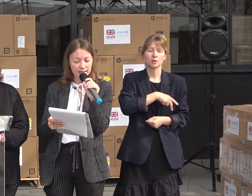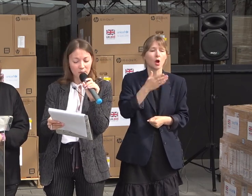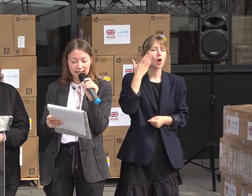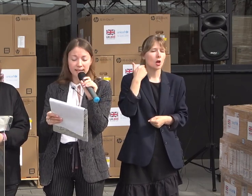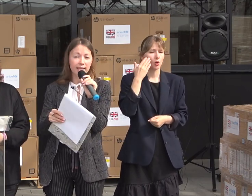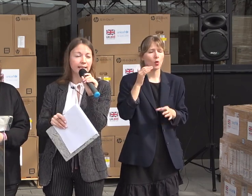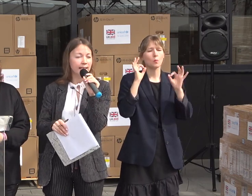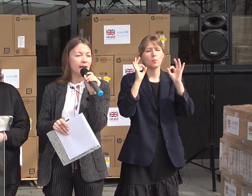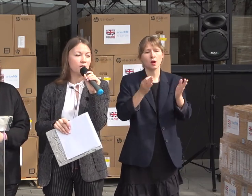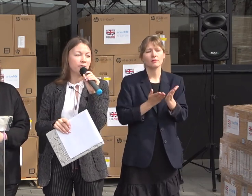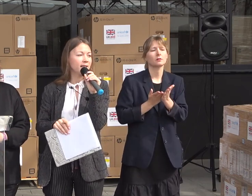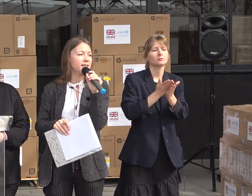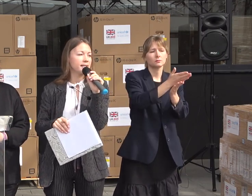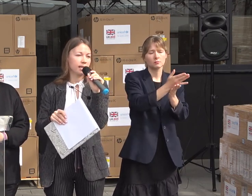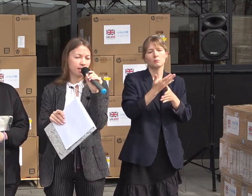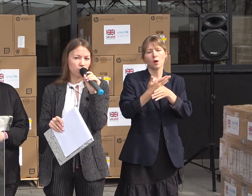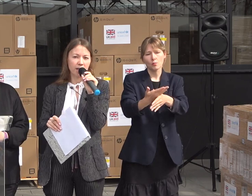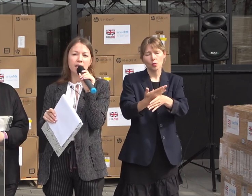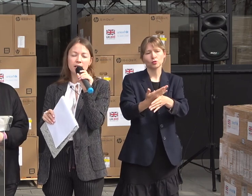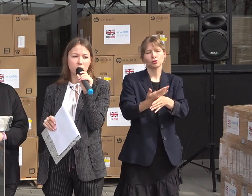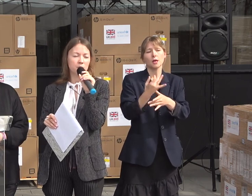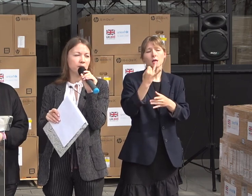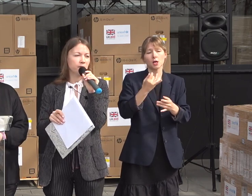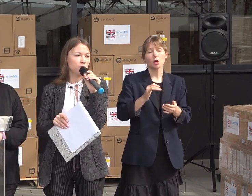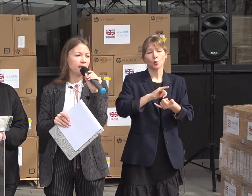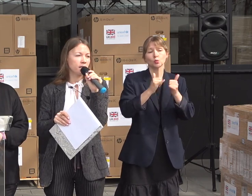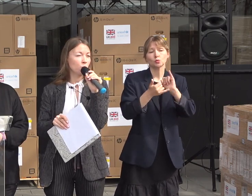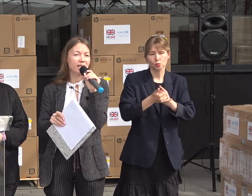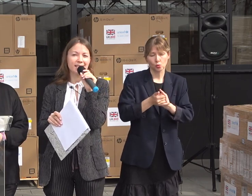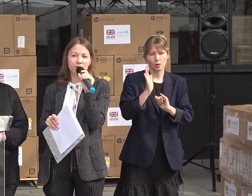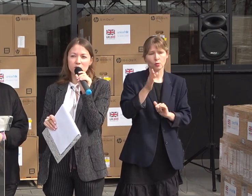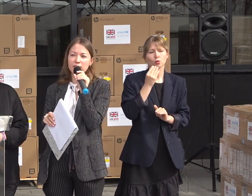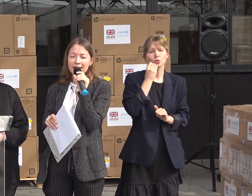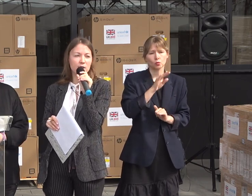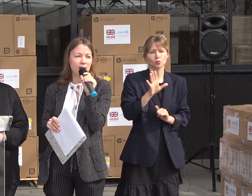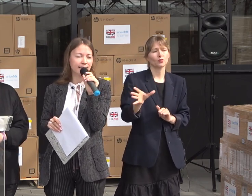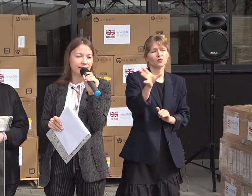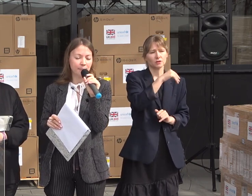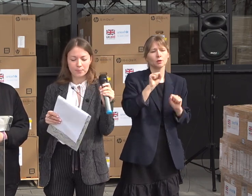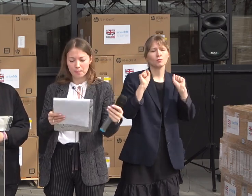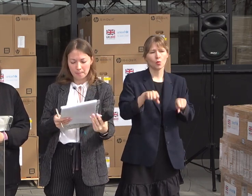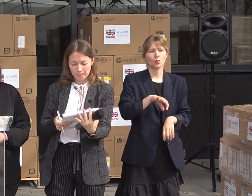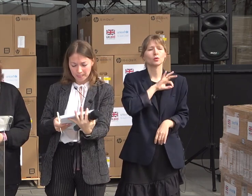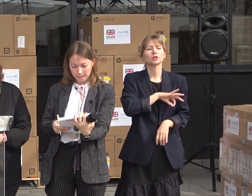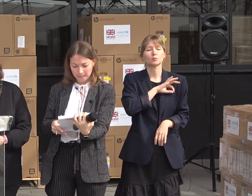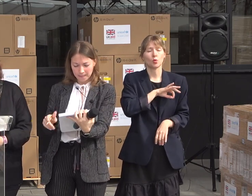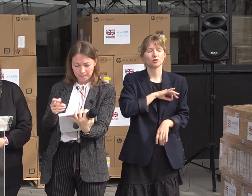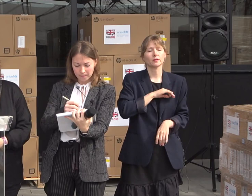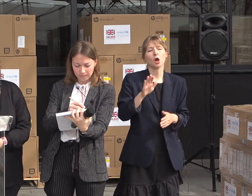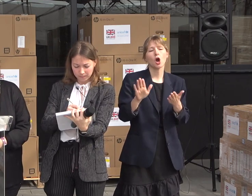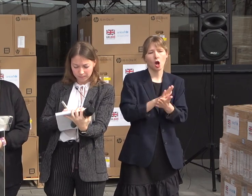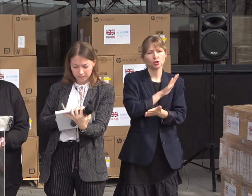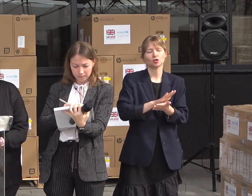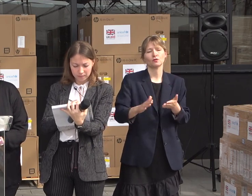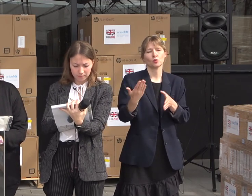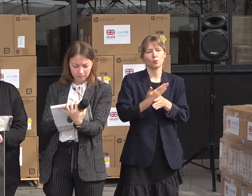urmărească a lupte standarde în așa fel încât să se asigure că toți beneficiarii se bucură de servicii de agere și calitate. The machines